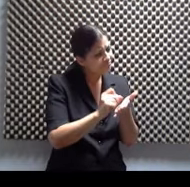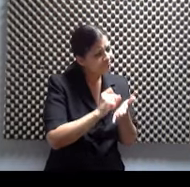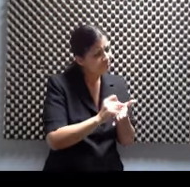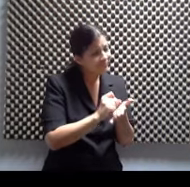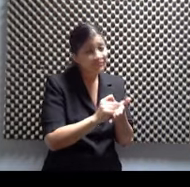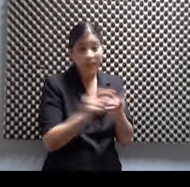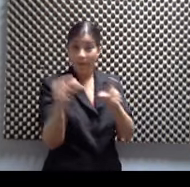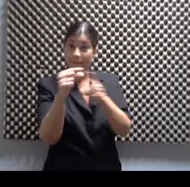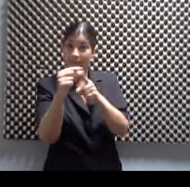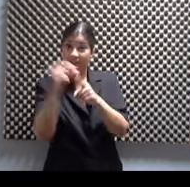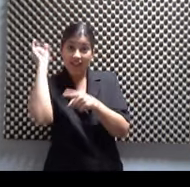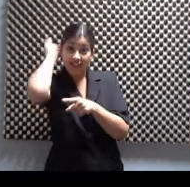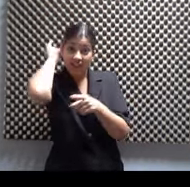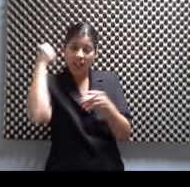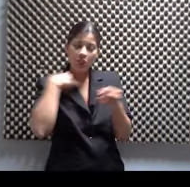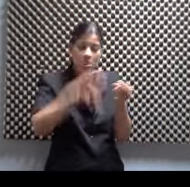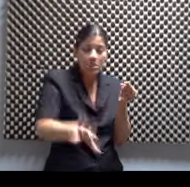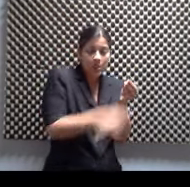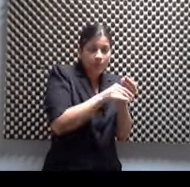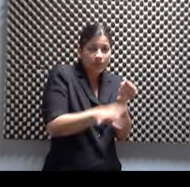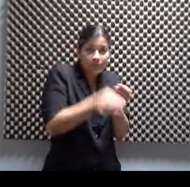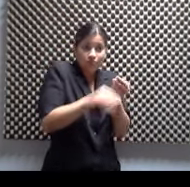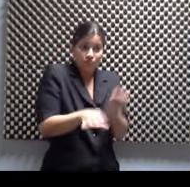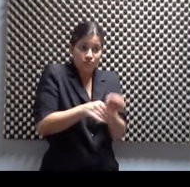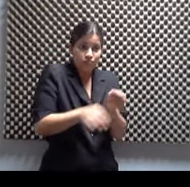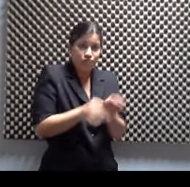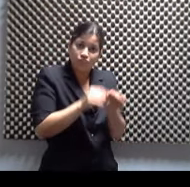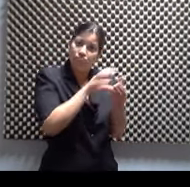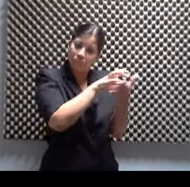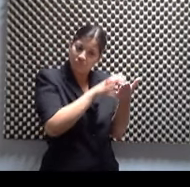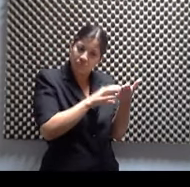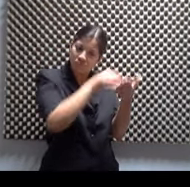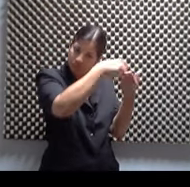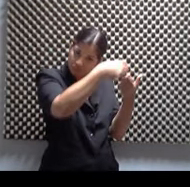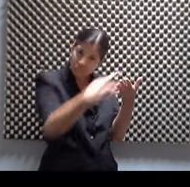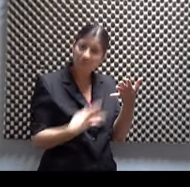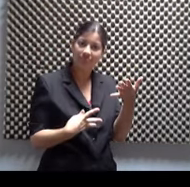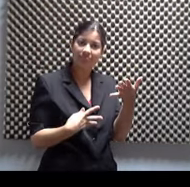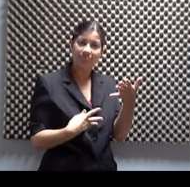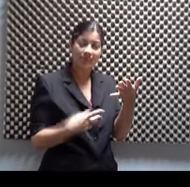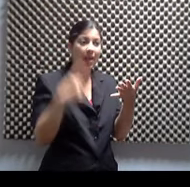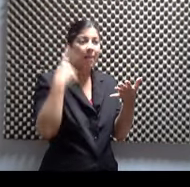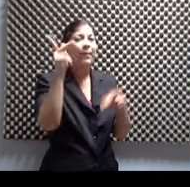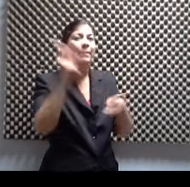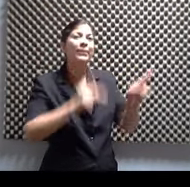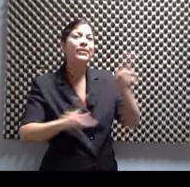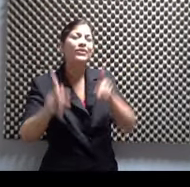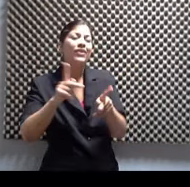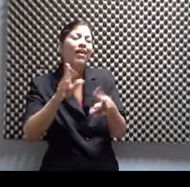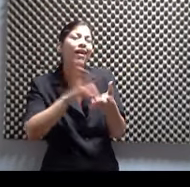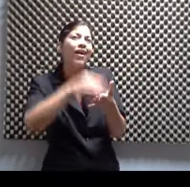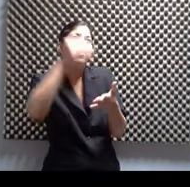para que la gente se fuera familiarizando con los términos indígenas de